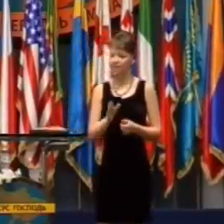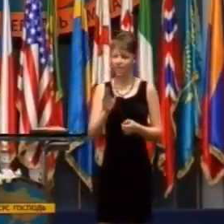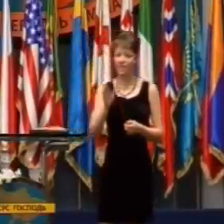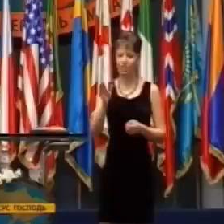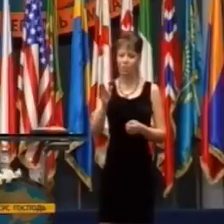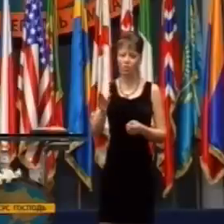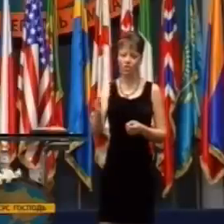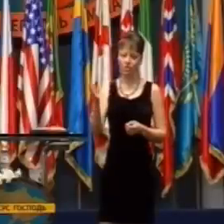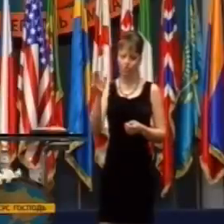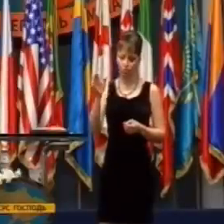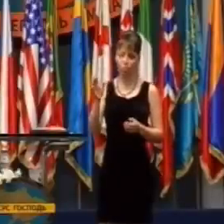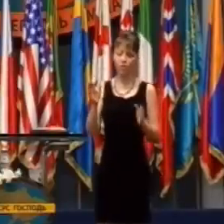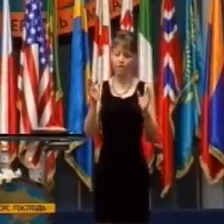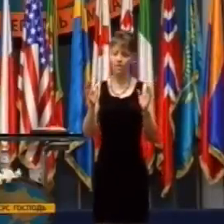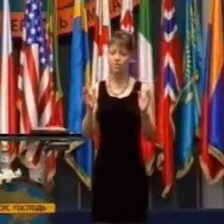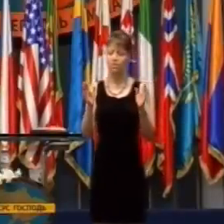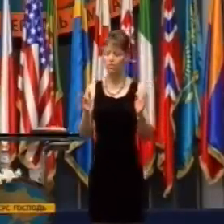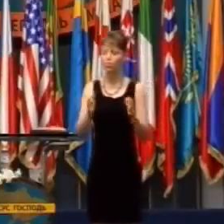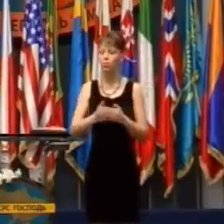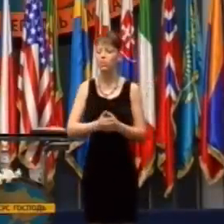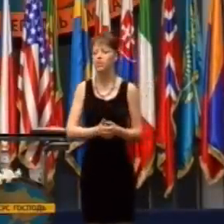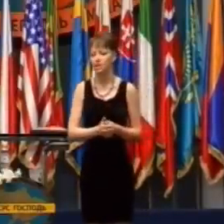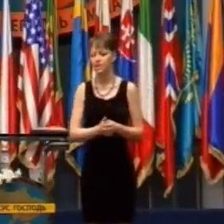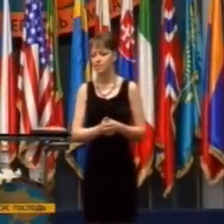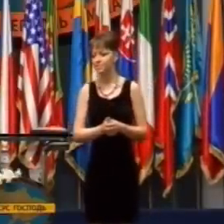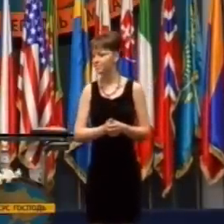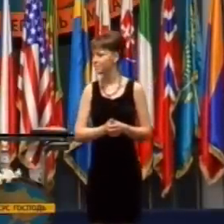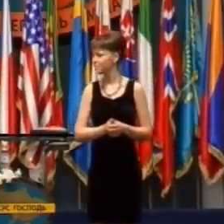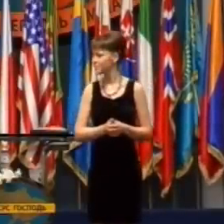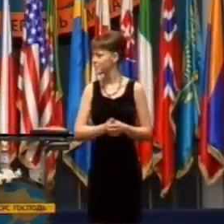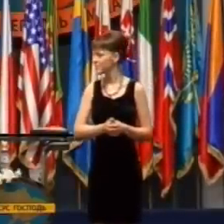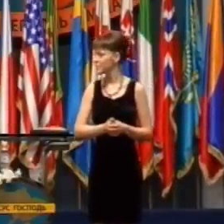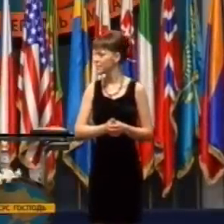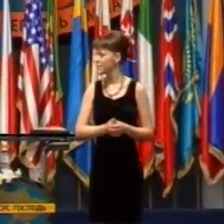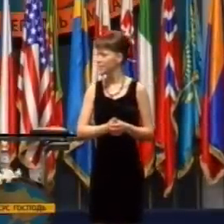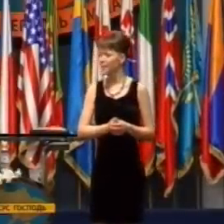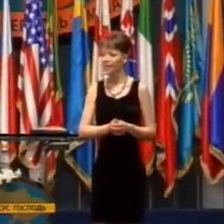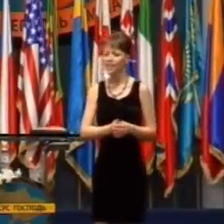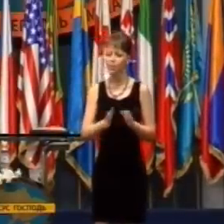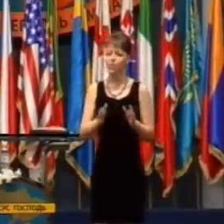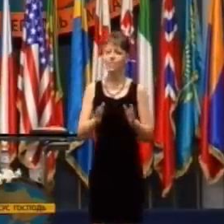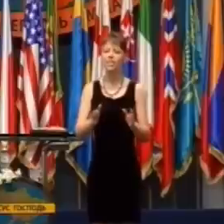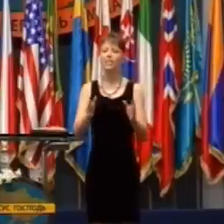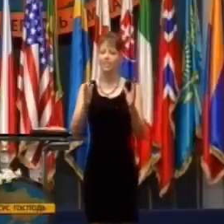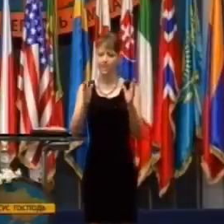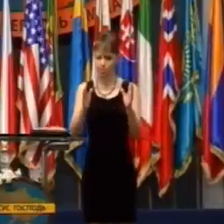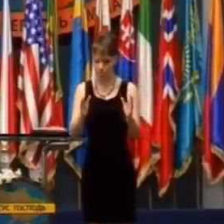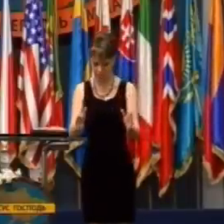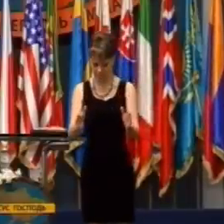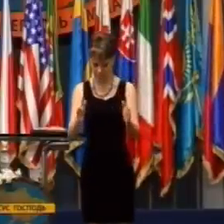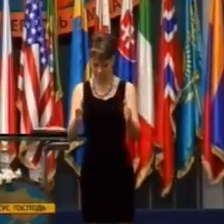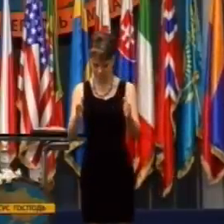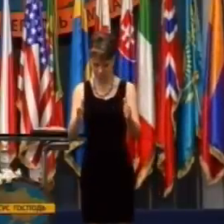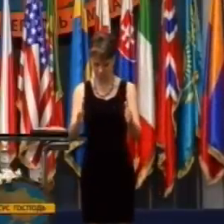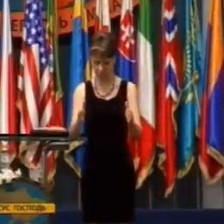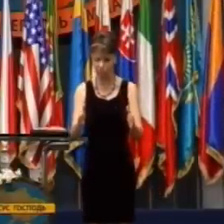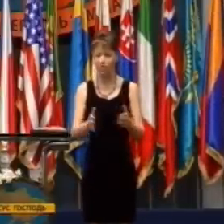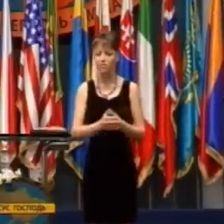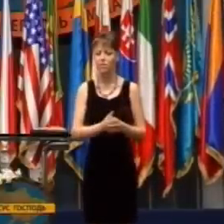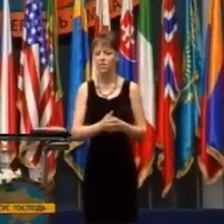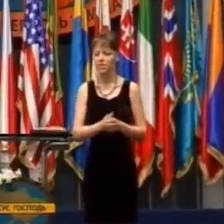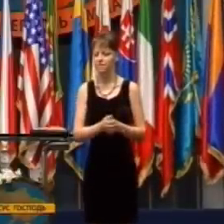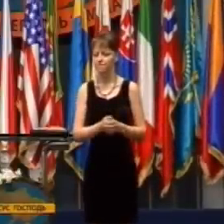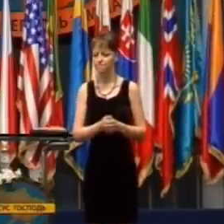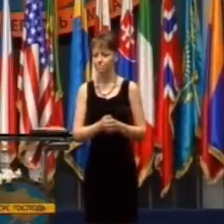V tom meste, kam som išiel, býval jeden človek, ktorého som poznal. Do toho dňa, kedy malo začať naše